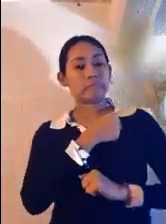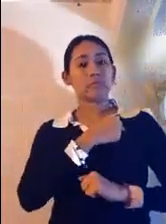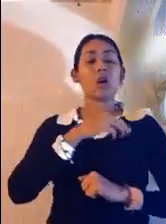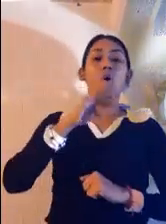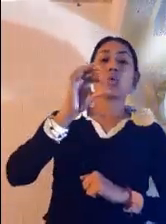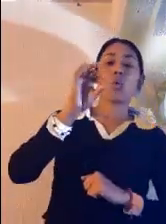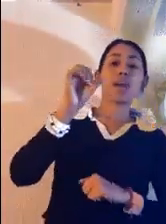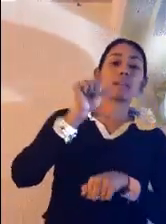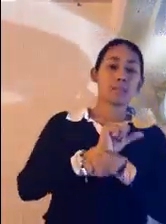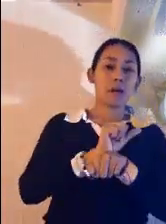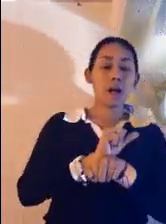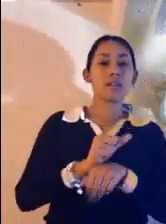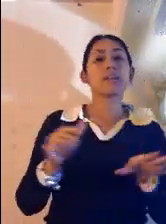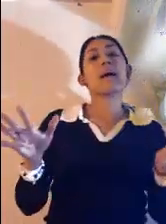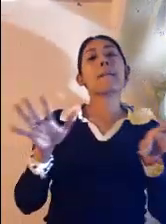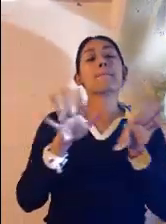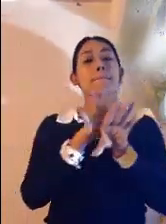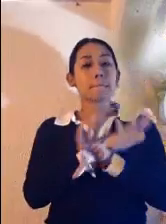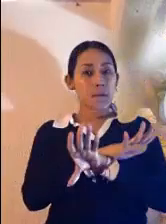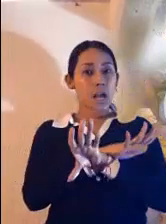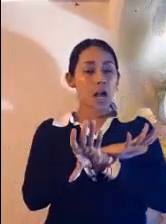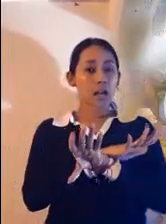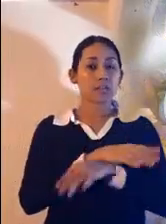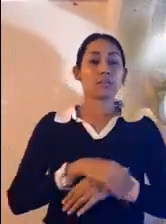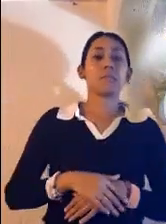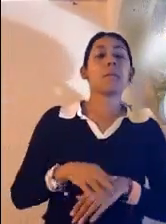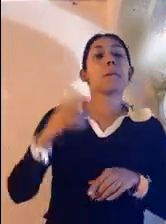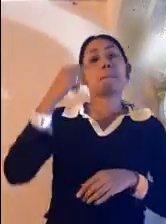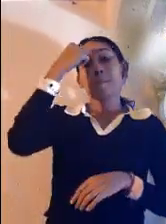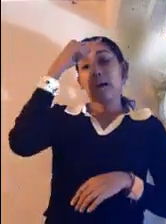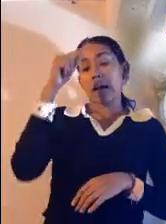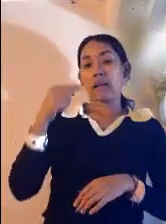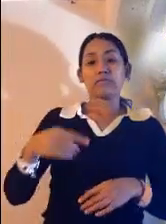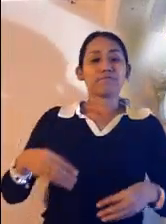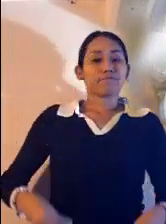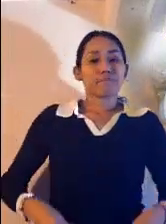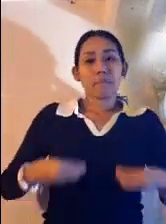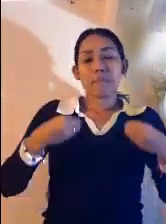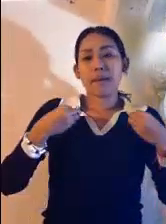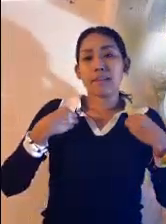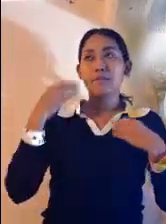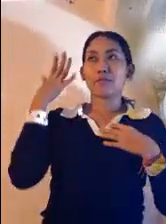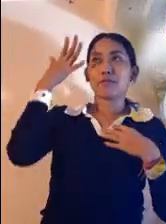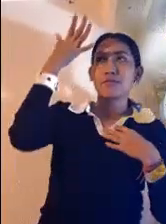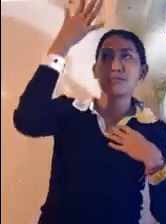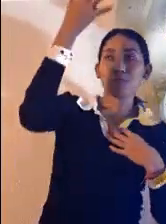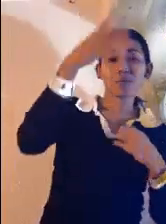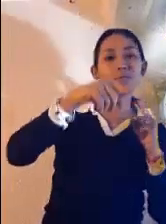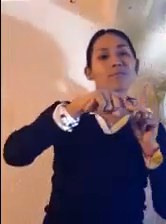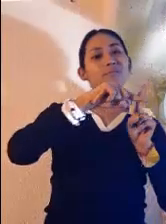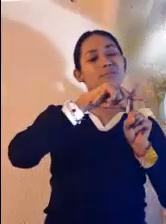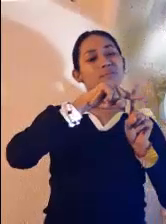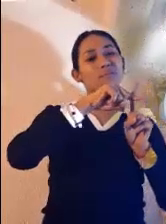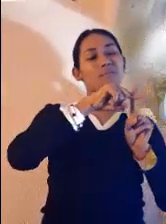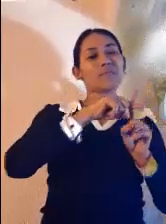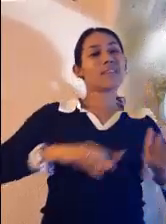cuaresma, tenemos la oportunidad de revisar nuestras vidas y ajustarlas a los designios de